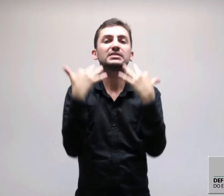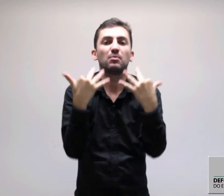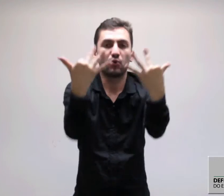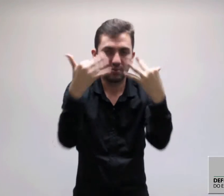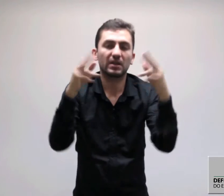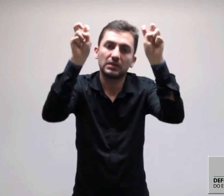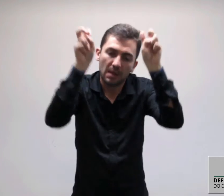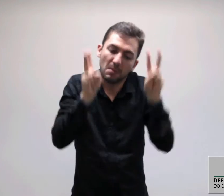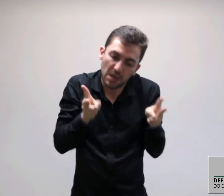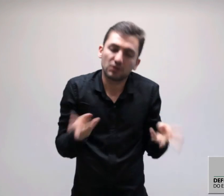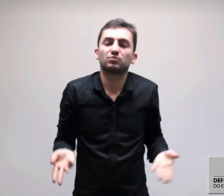públicas relacionadas ao tema.